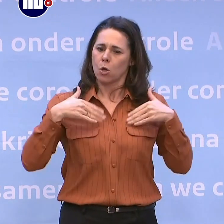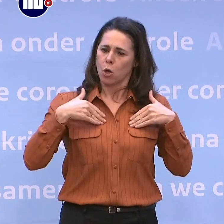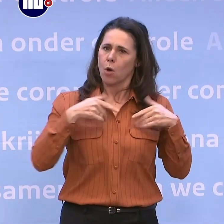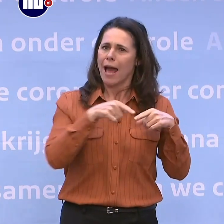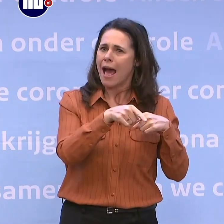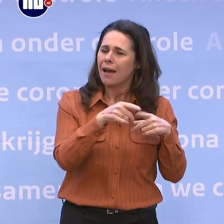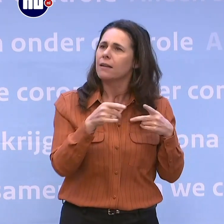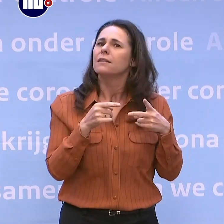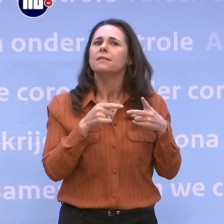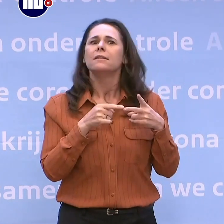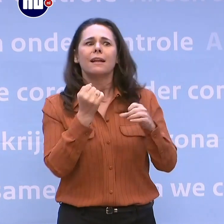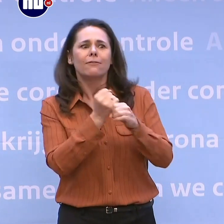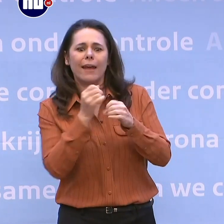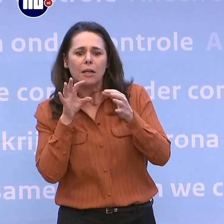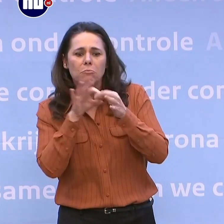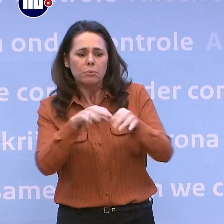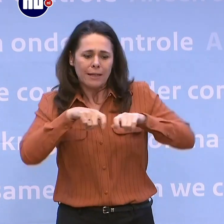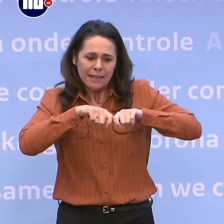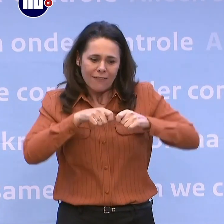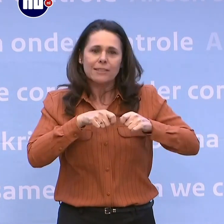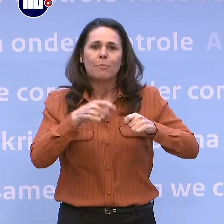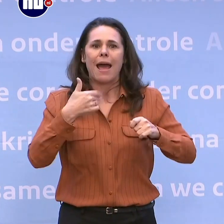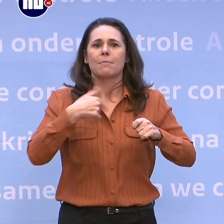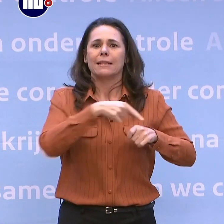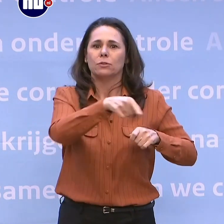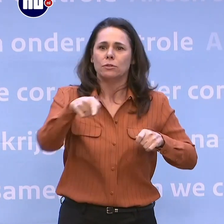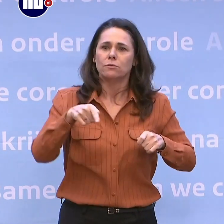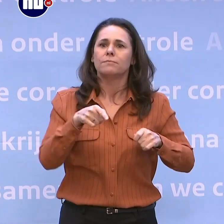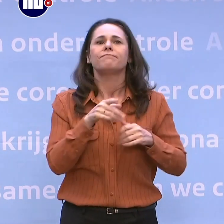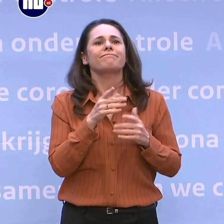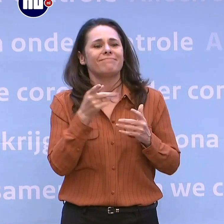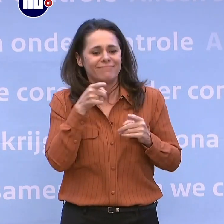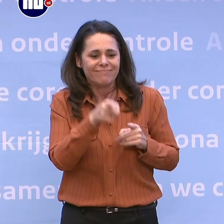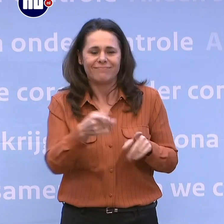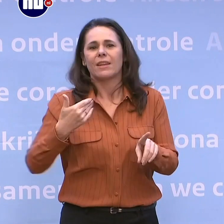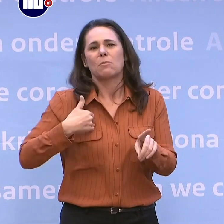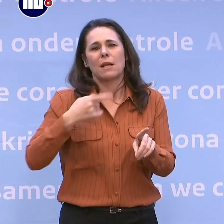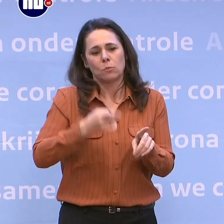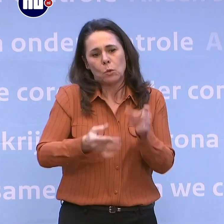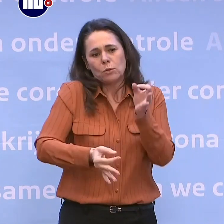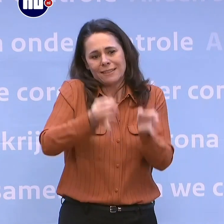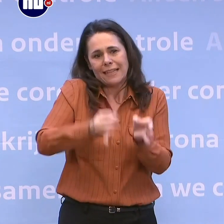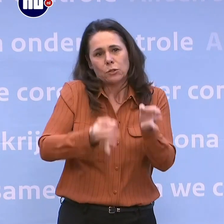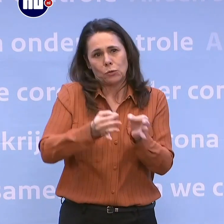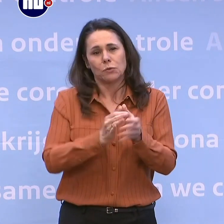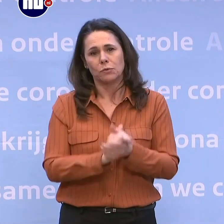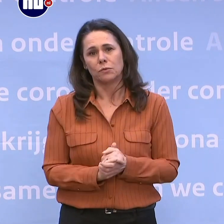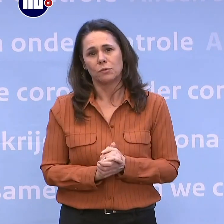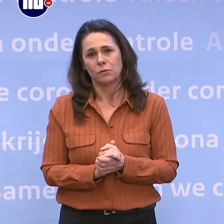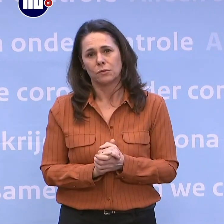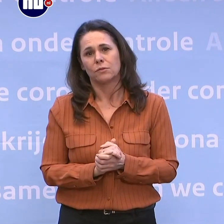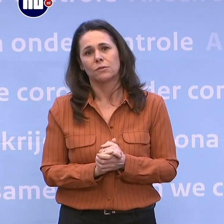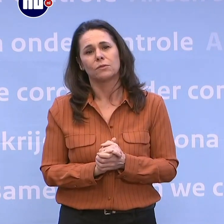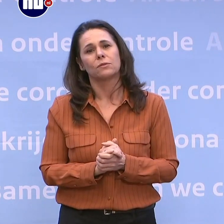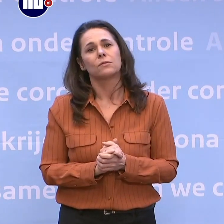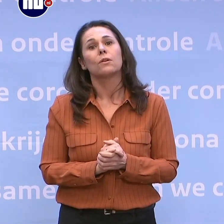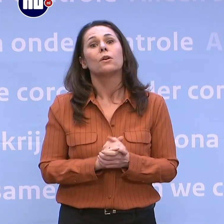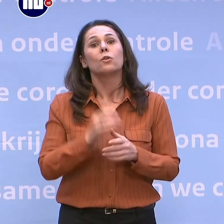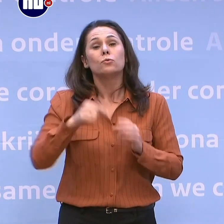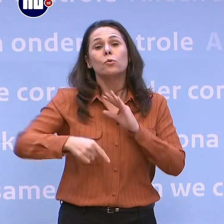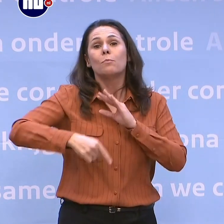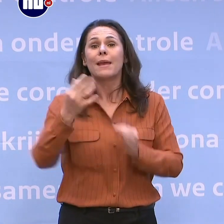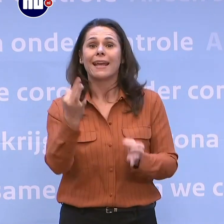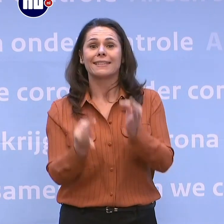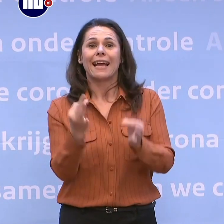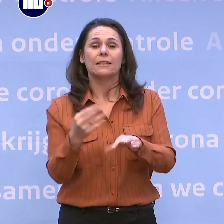hun werk te maken krijgen met kwetsbare personen, die mensen moeten ook getest kunnen worden. En daarvoor hebben we dus meer